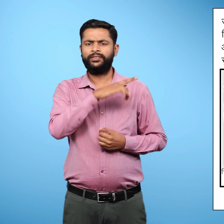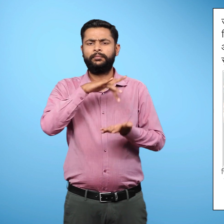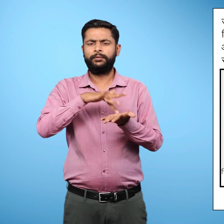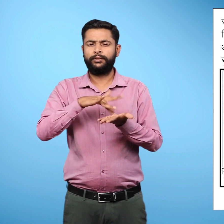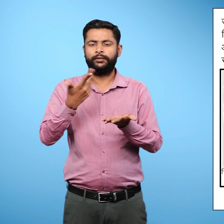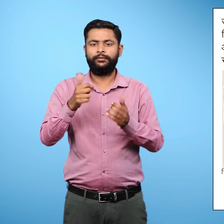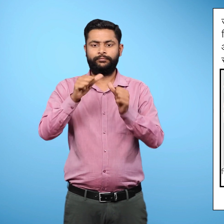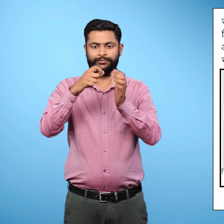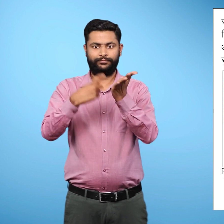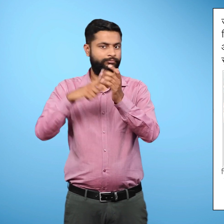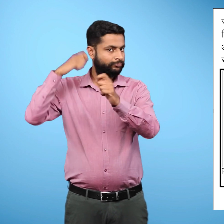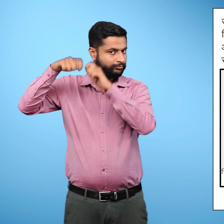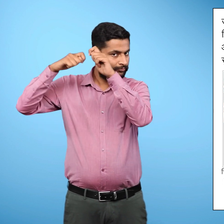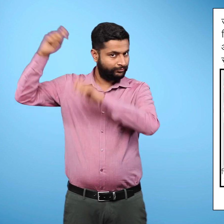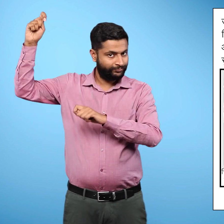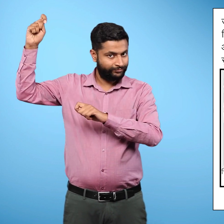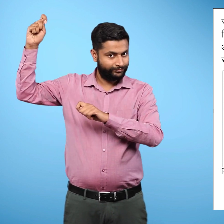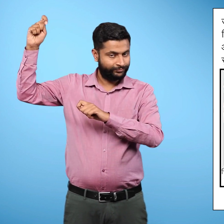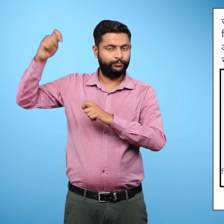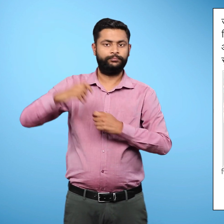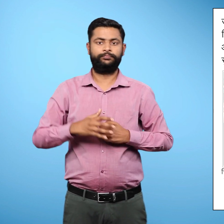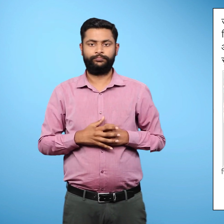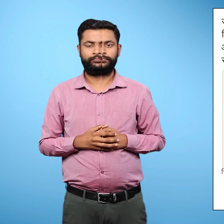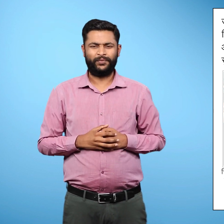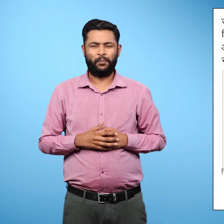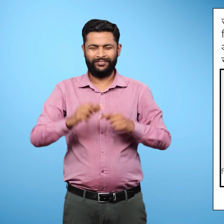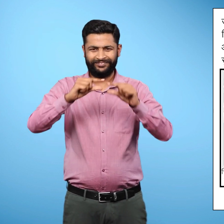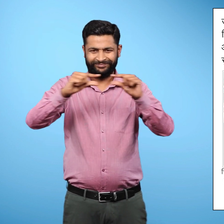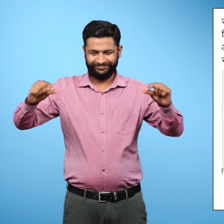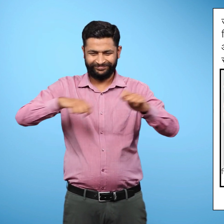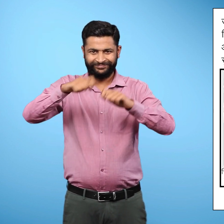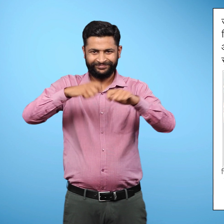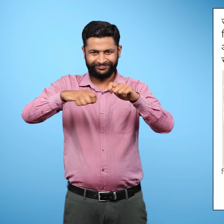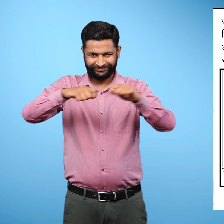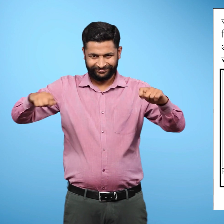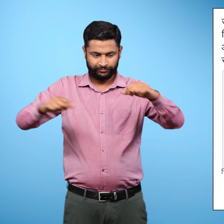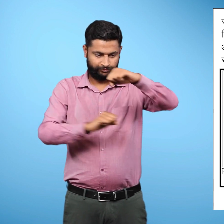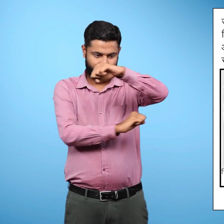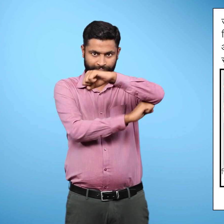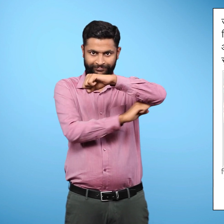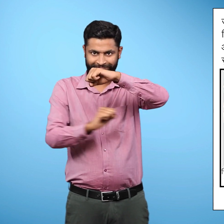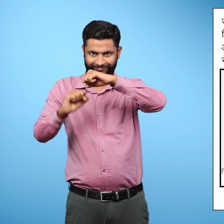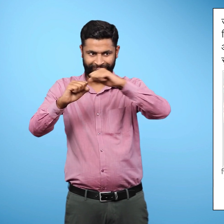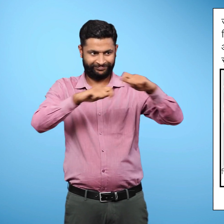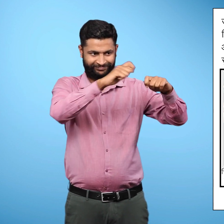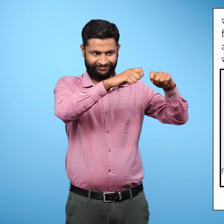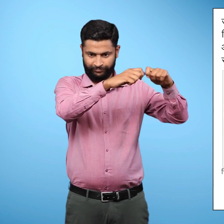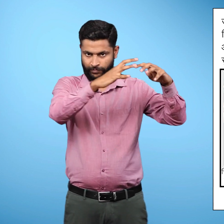जिसमें अरुनाचल प्रदेश में स्थित रसी से बने हुए एक पुल की तस्वीर दिखाई गई है.